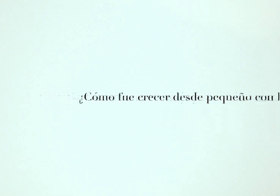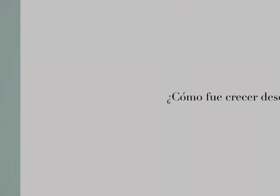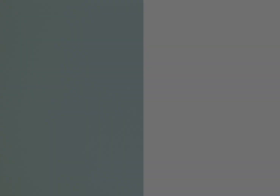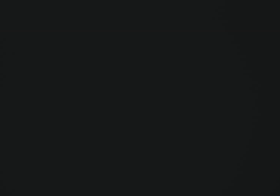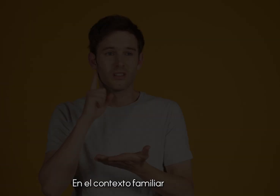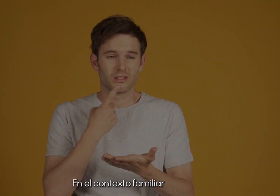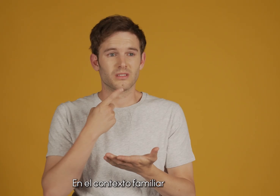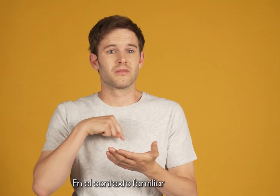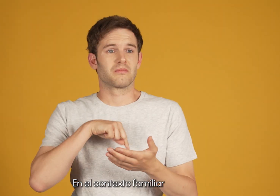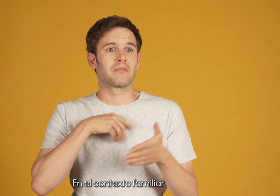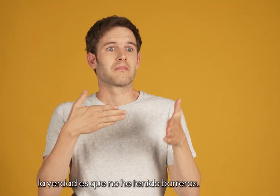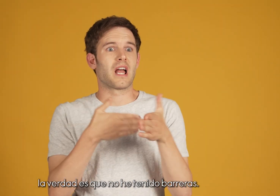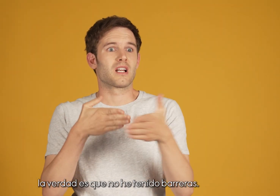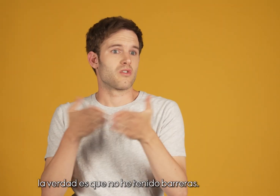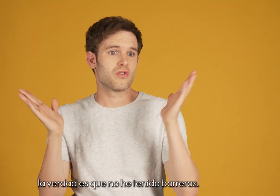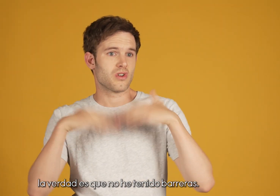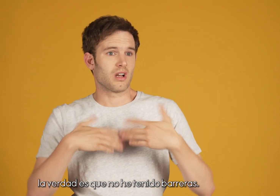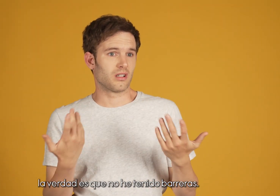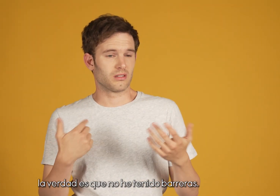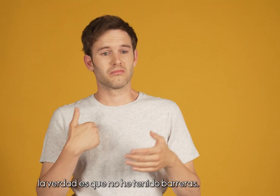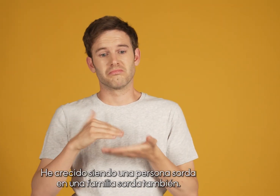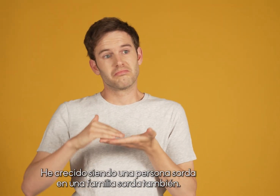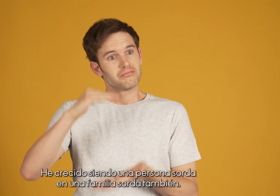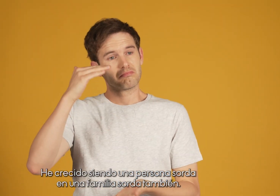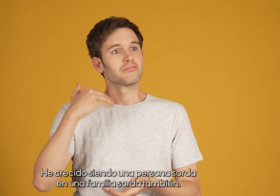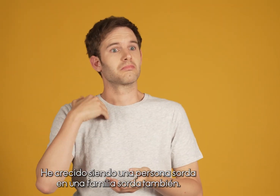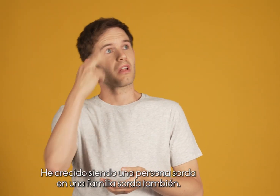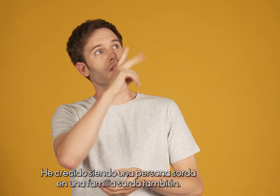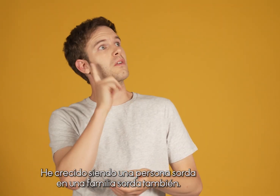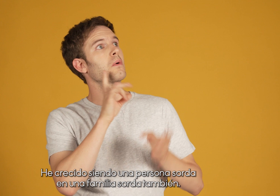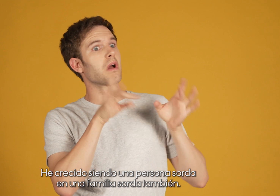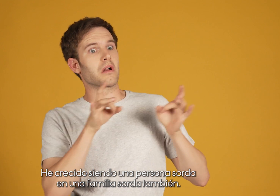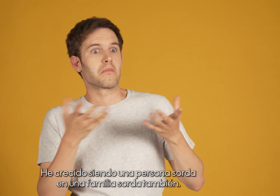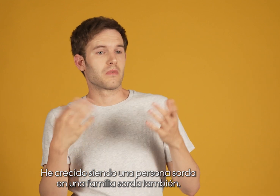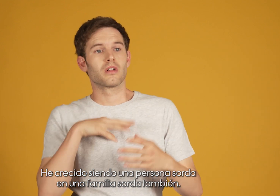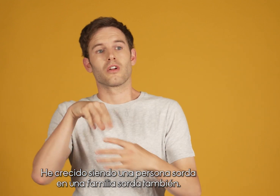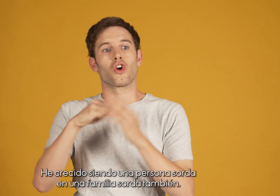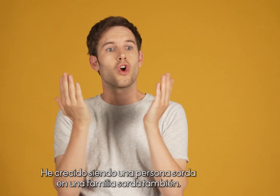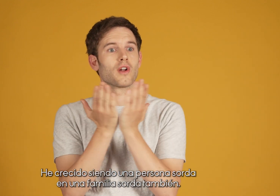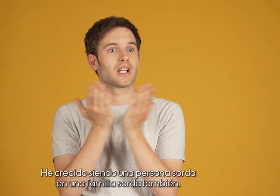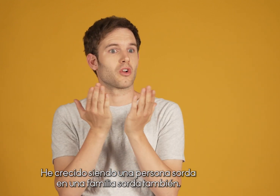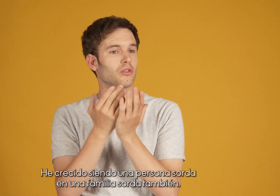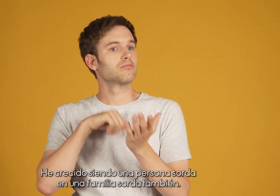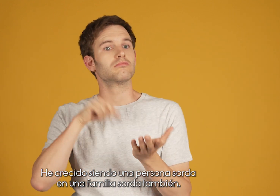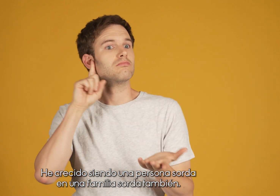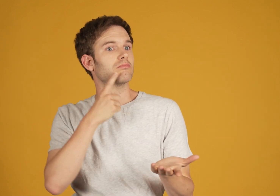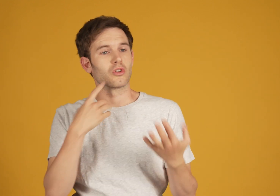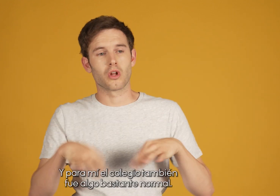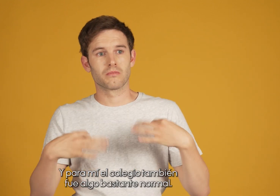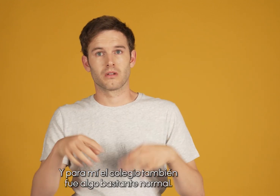En el contexto familiar, la verdad es que no he tenido barreras. He crecido siendo una persona sorda en una familia sorda también y para